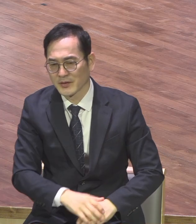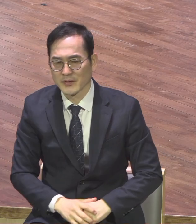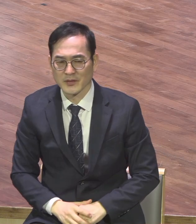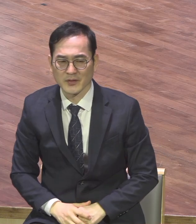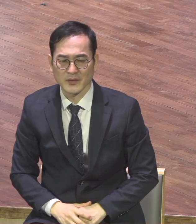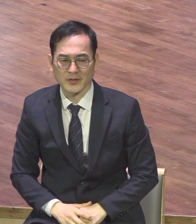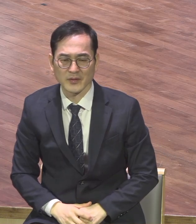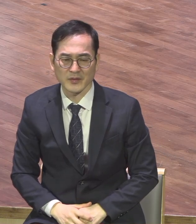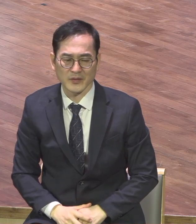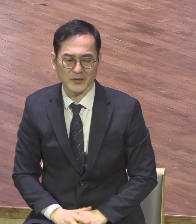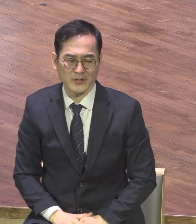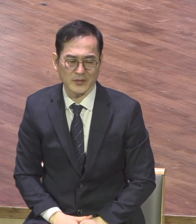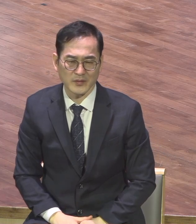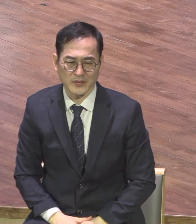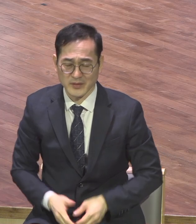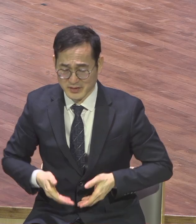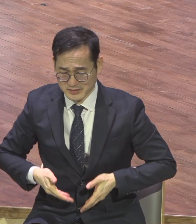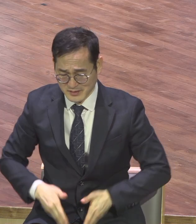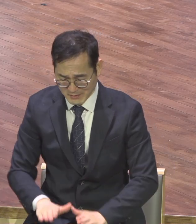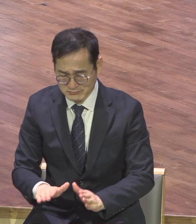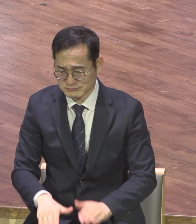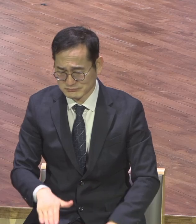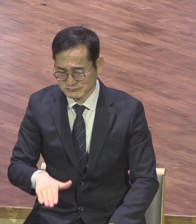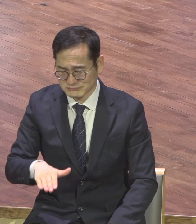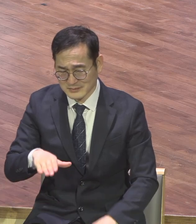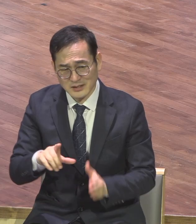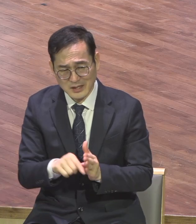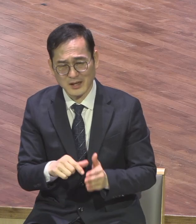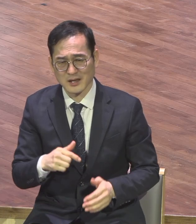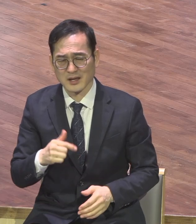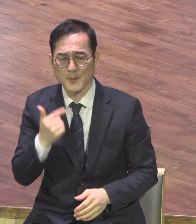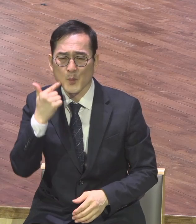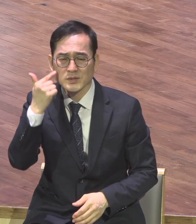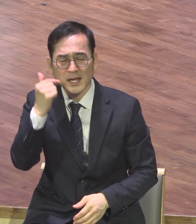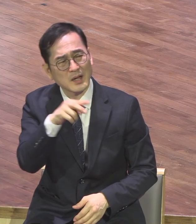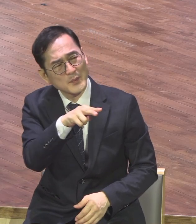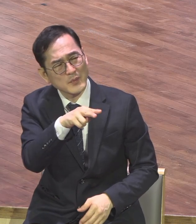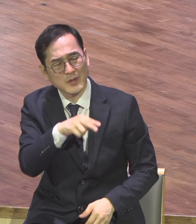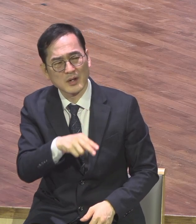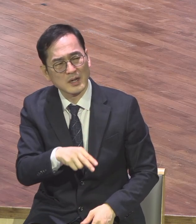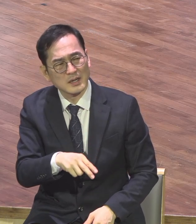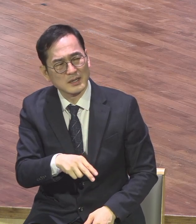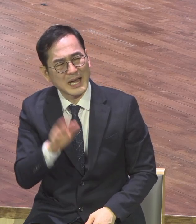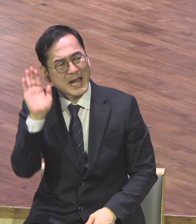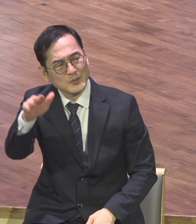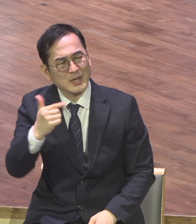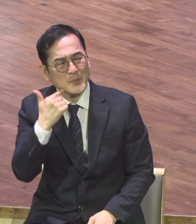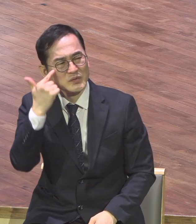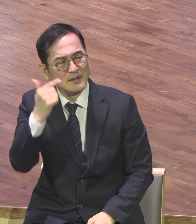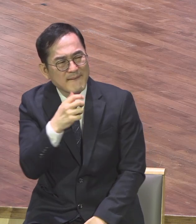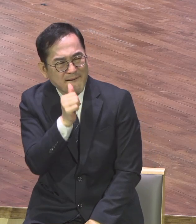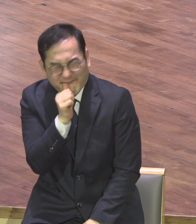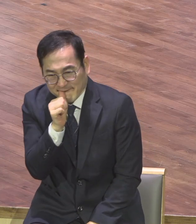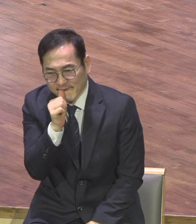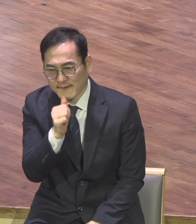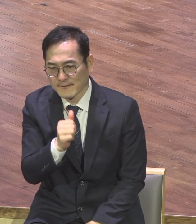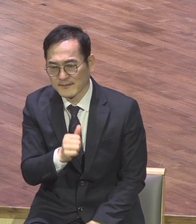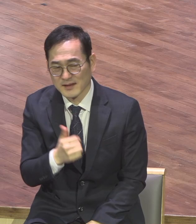안 합니다 특별한 경우 아니면요 그 꼴들을 못 보고 어느 순간에 그런 깨지는 모습 너무